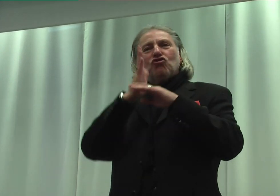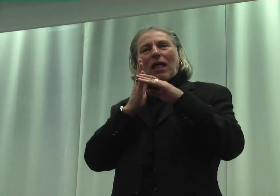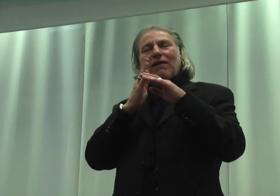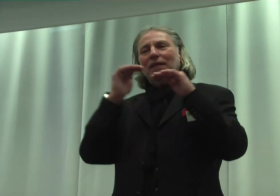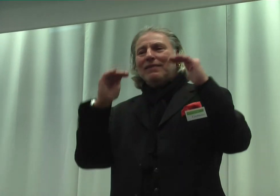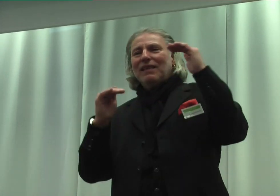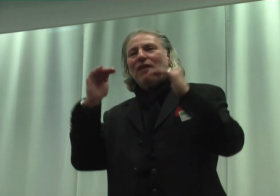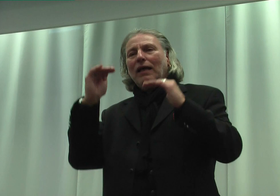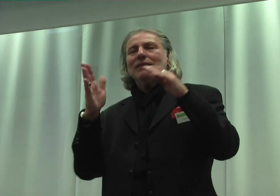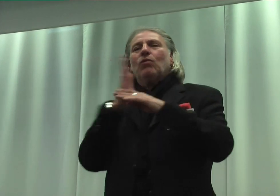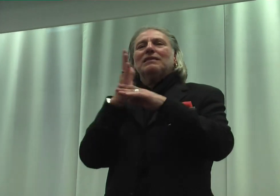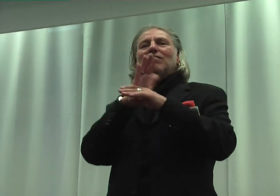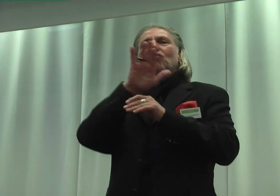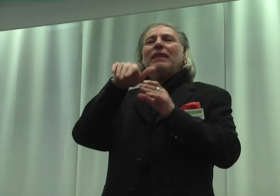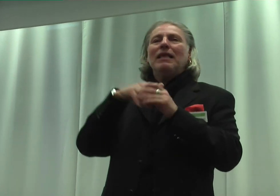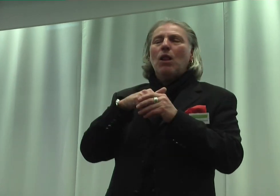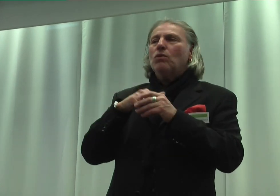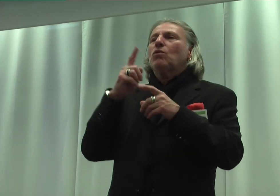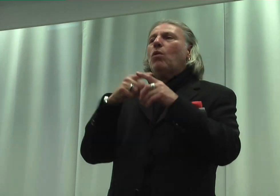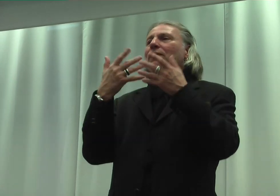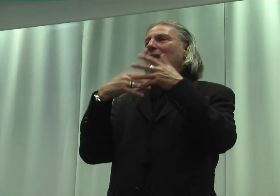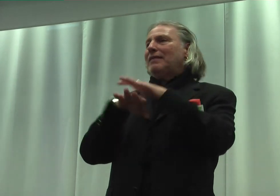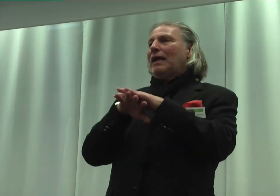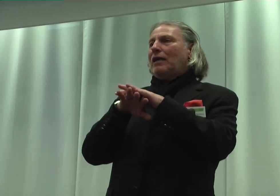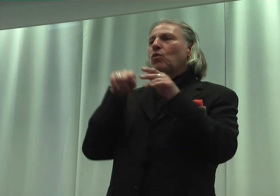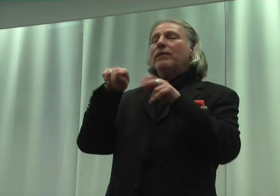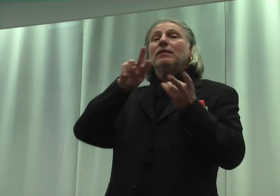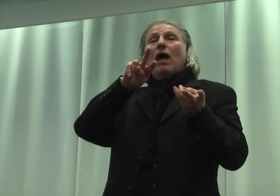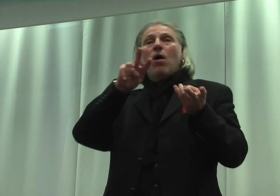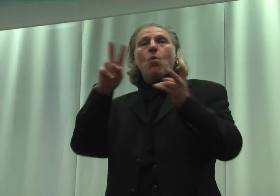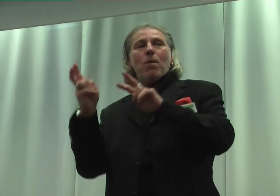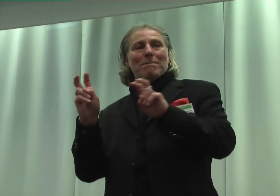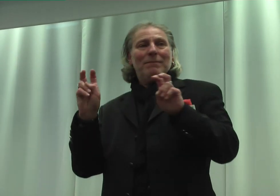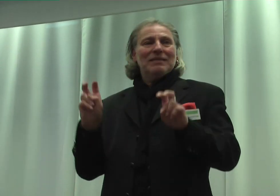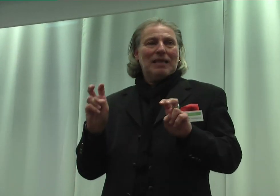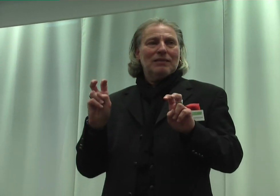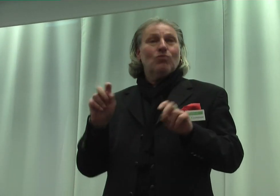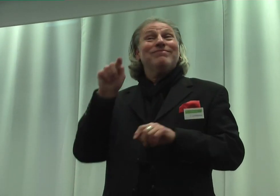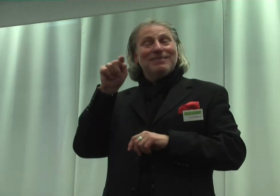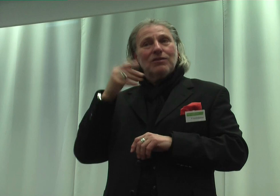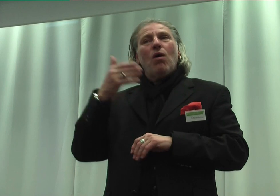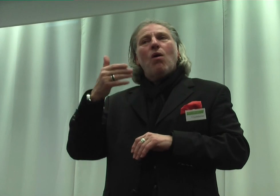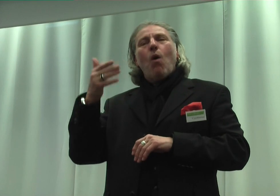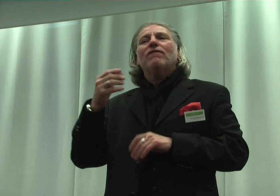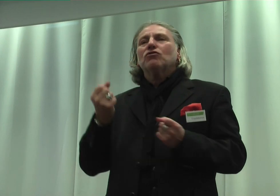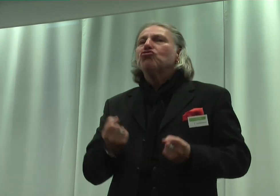Inklusion und Integration in der Umsetzung ist oftmals auch schwer zu organisieren.